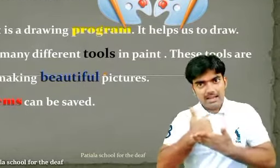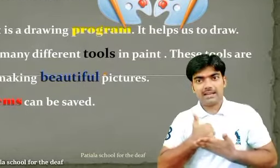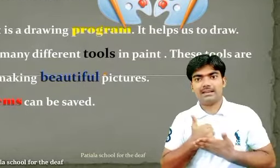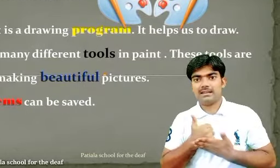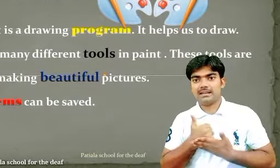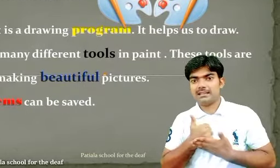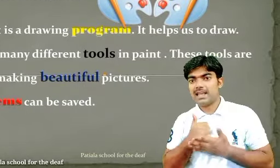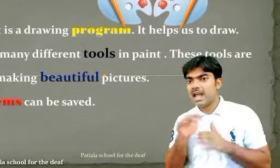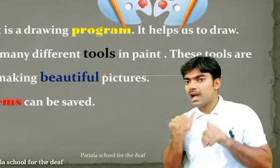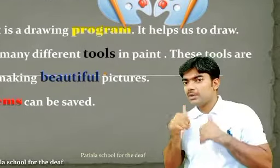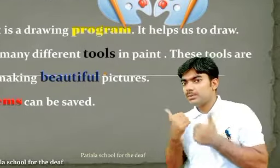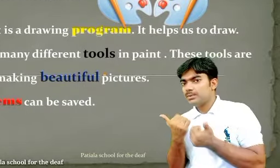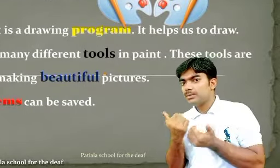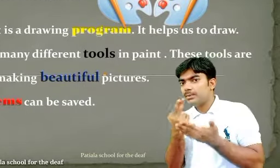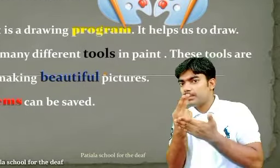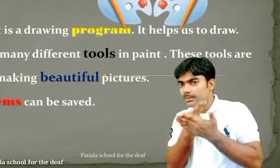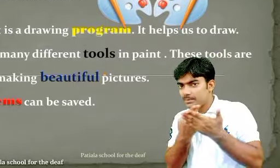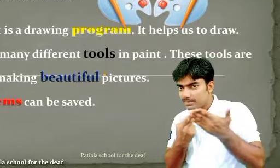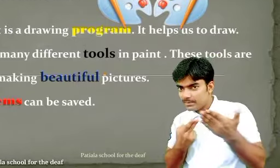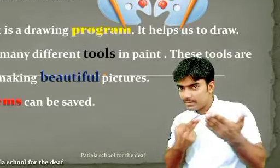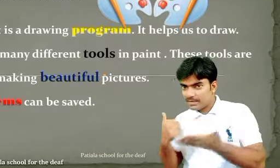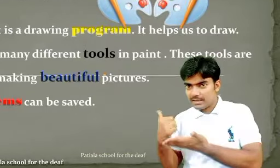Drawing item can be saved